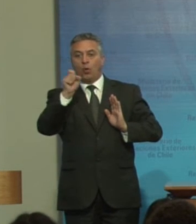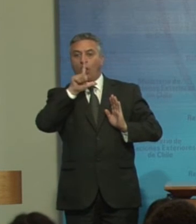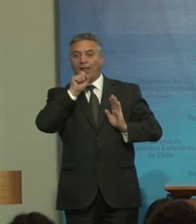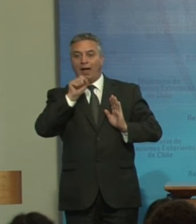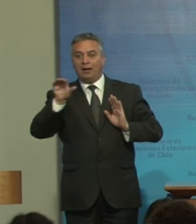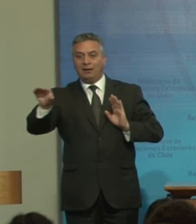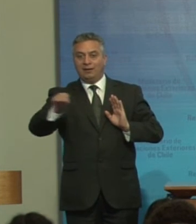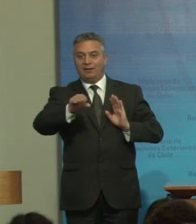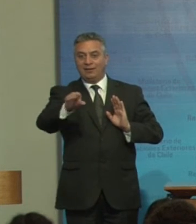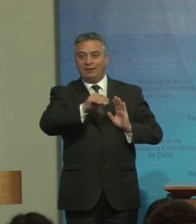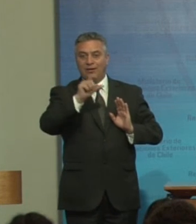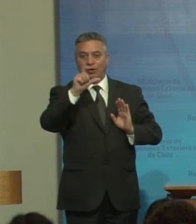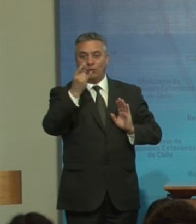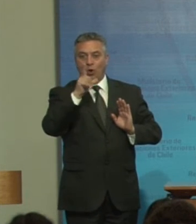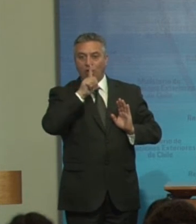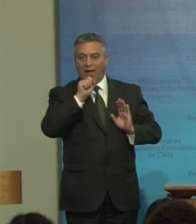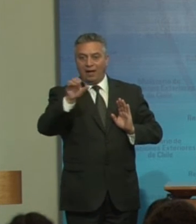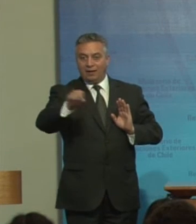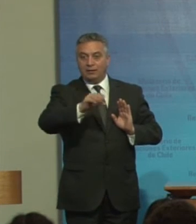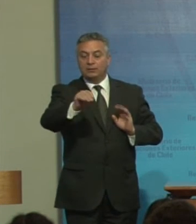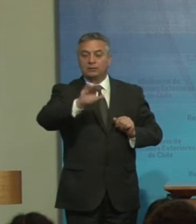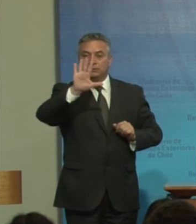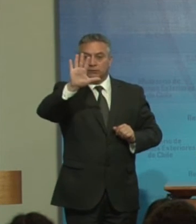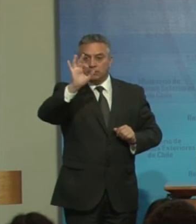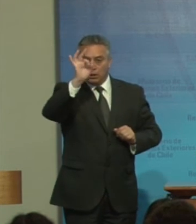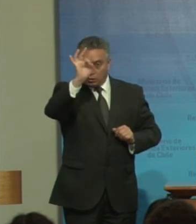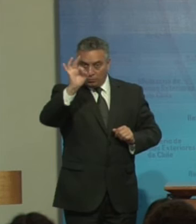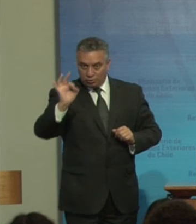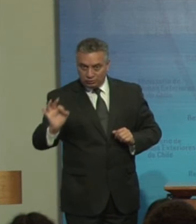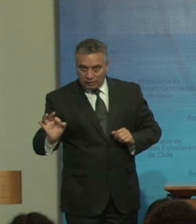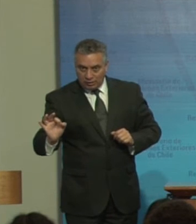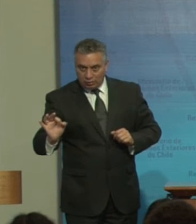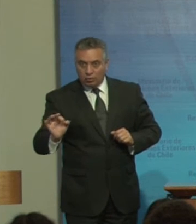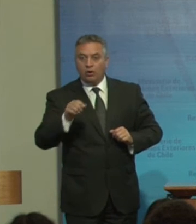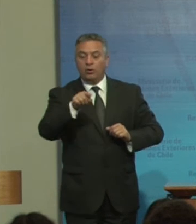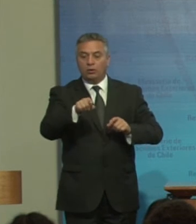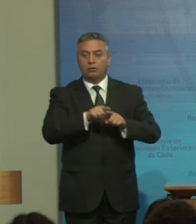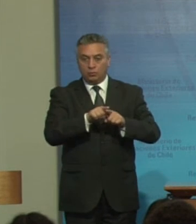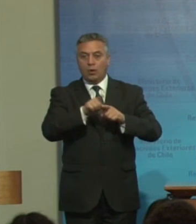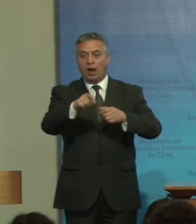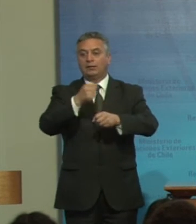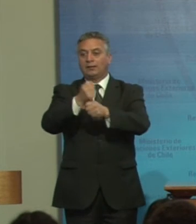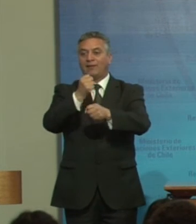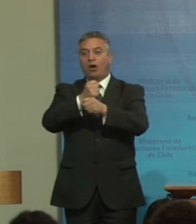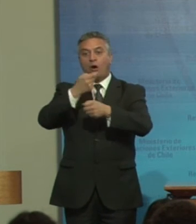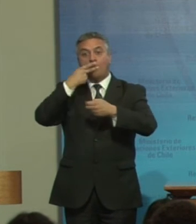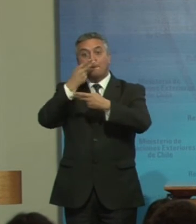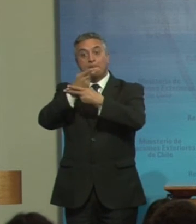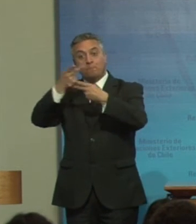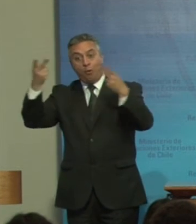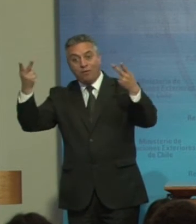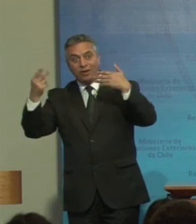paréntesis Cuotas De un 5% En empleos Públicos Y privados